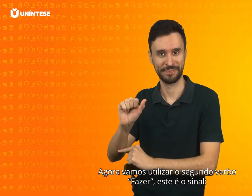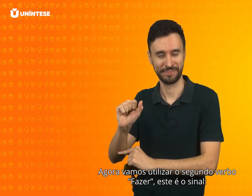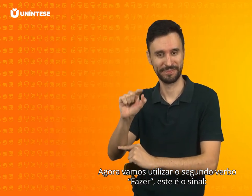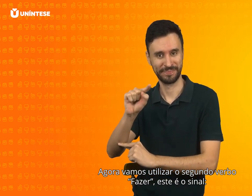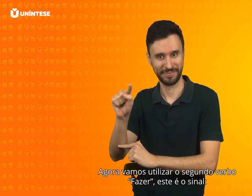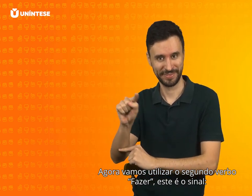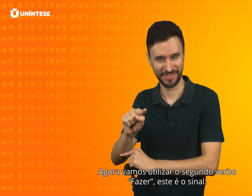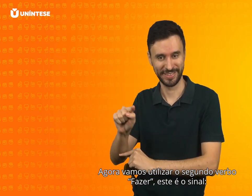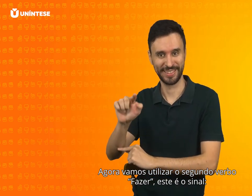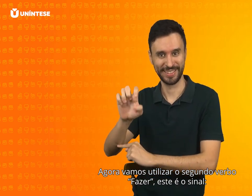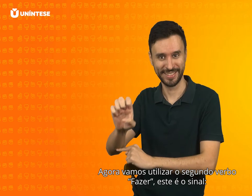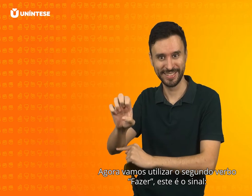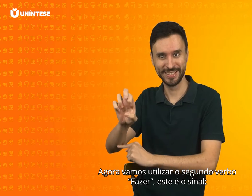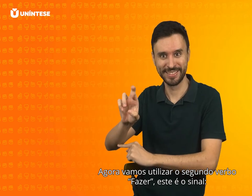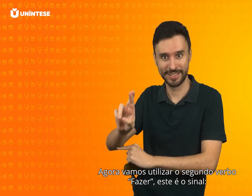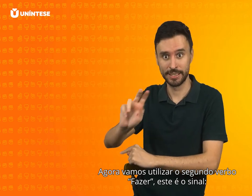Fazer. Este é o sinal.